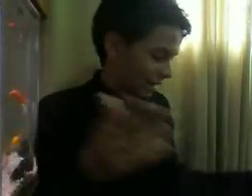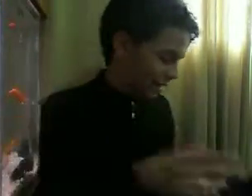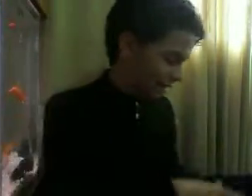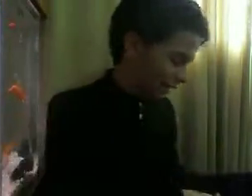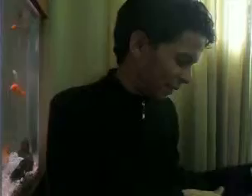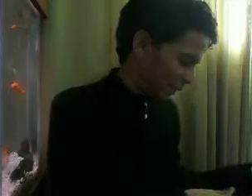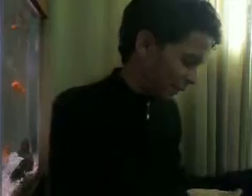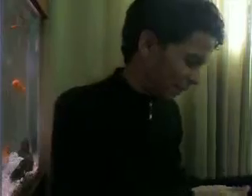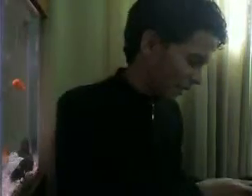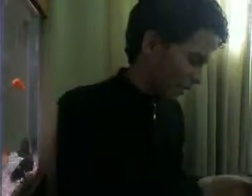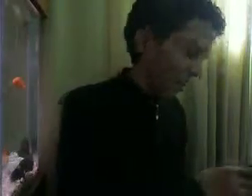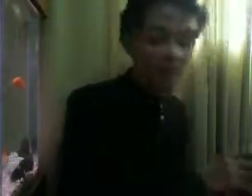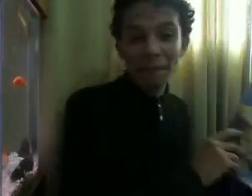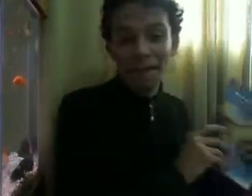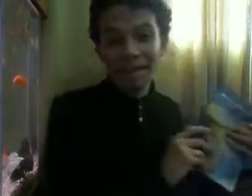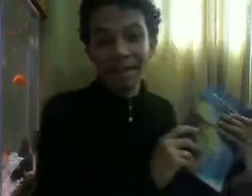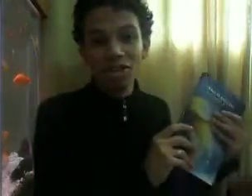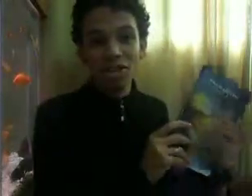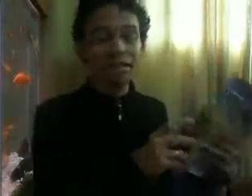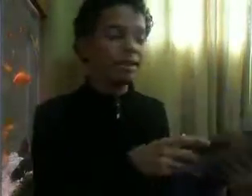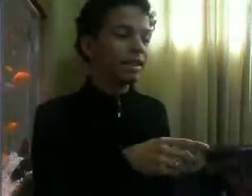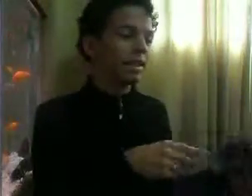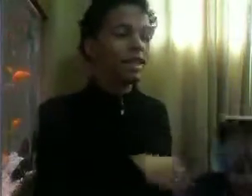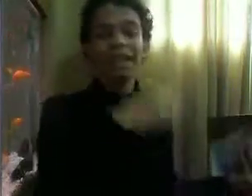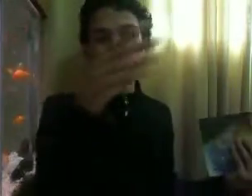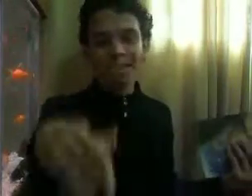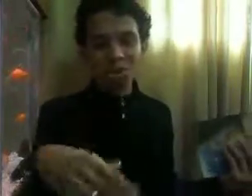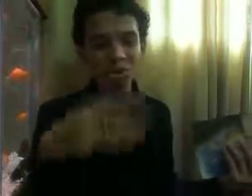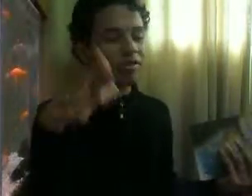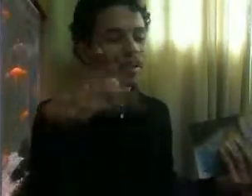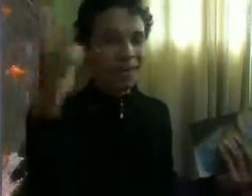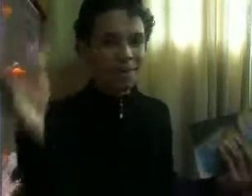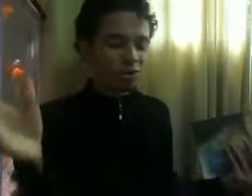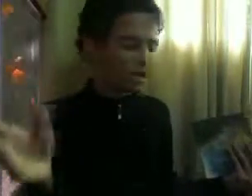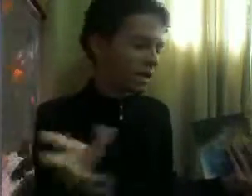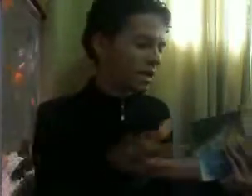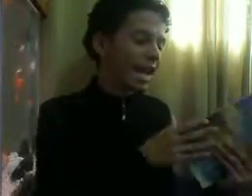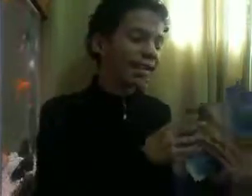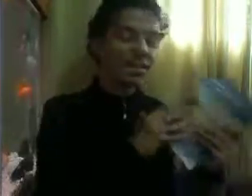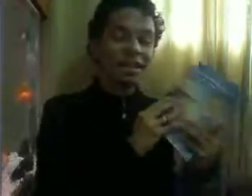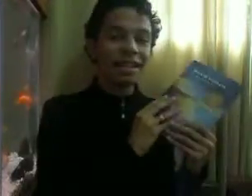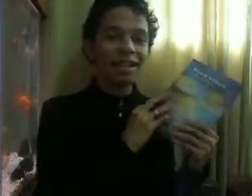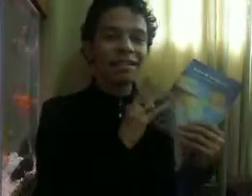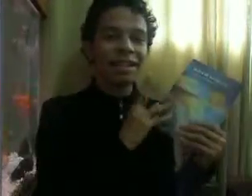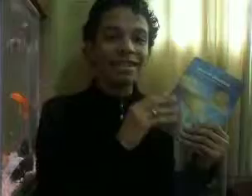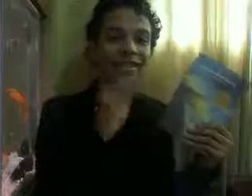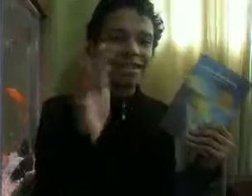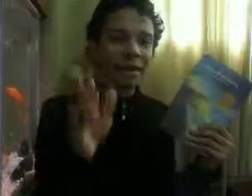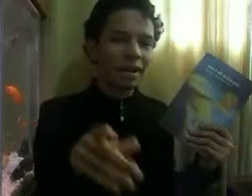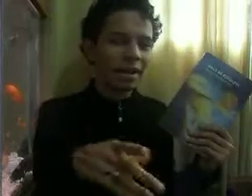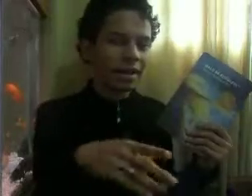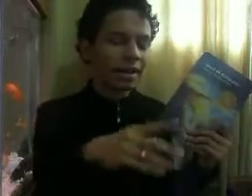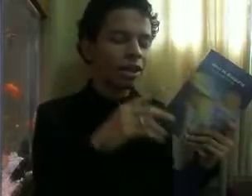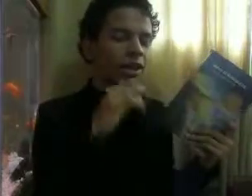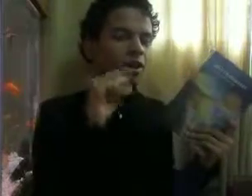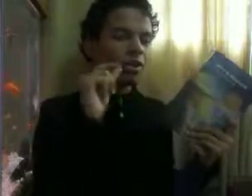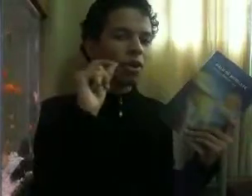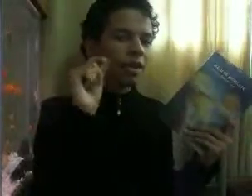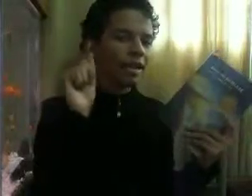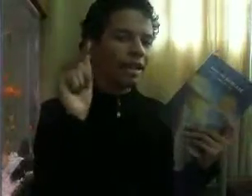aí Essa primeira tentativa Ele tenta de novo e acaba conseguindo E é essa menina que vai ensinar pra ele Como é que